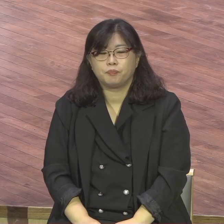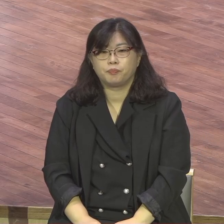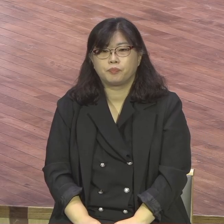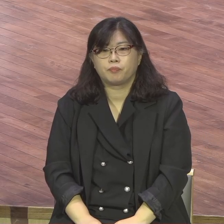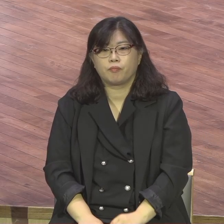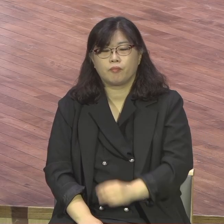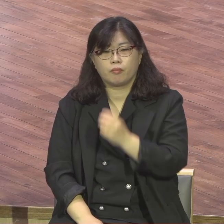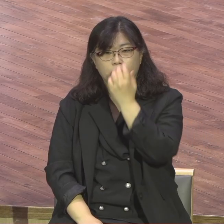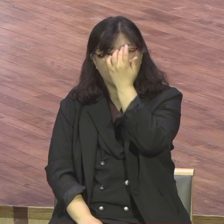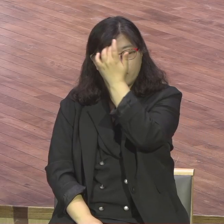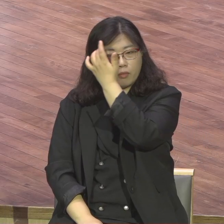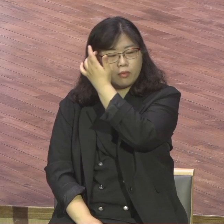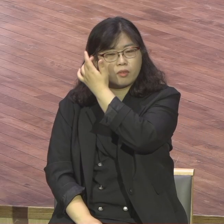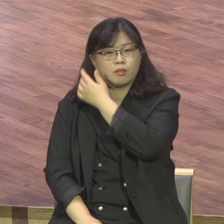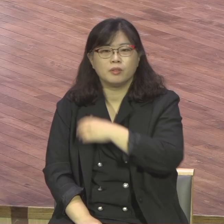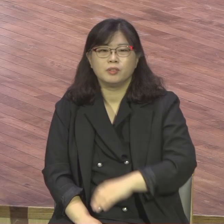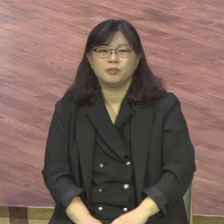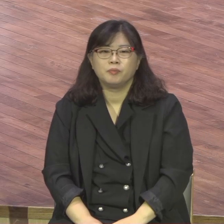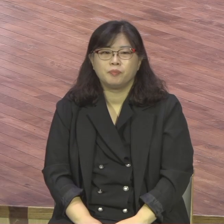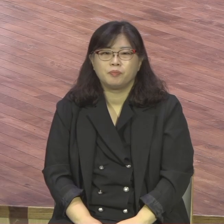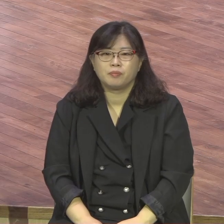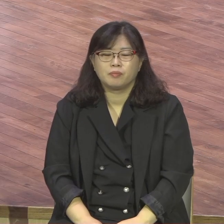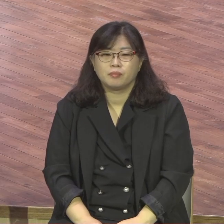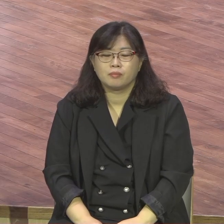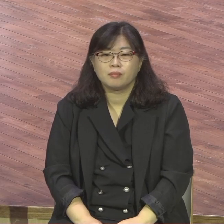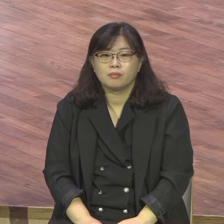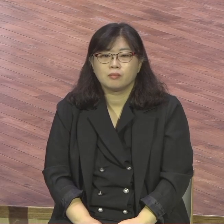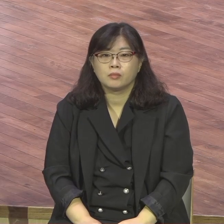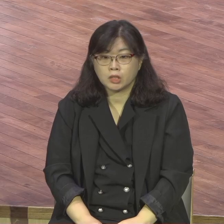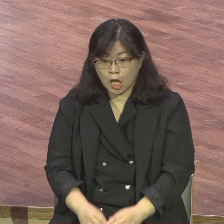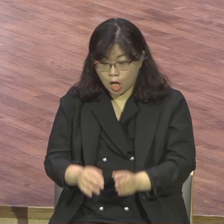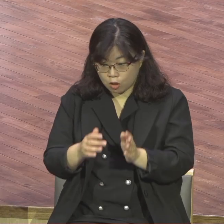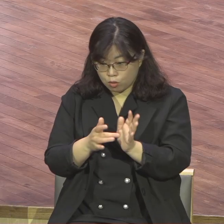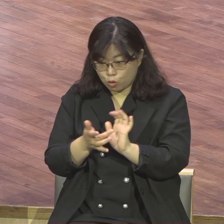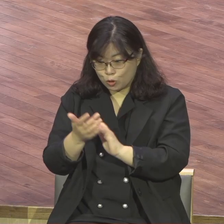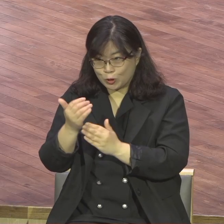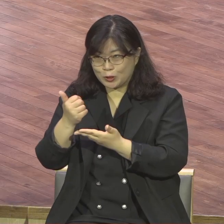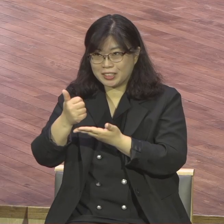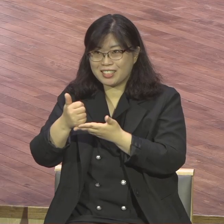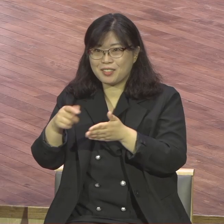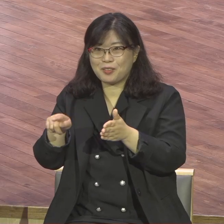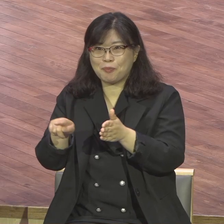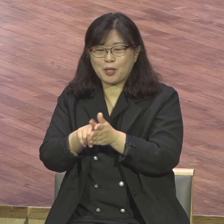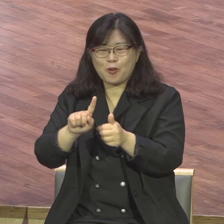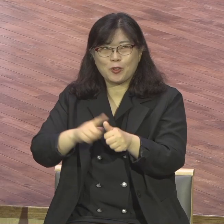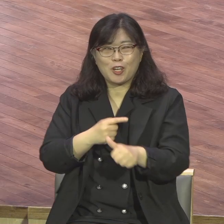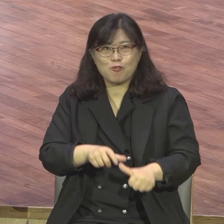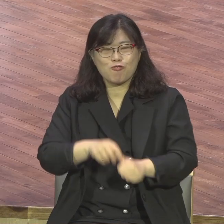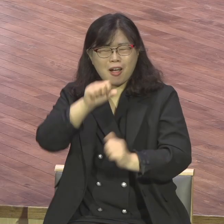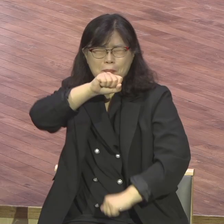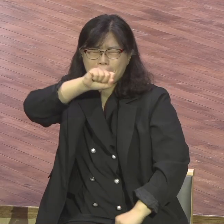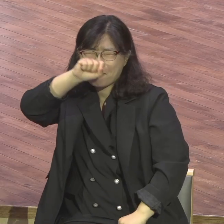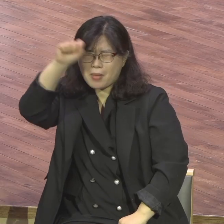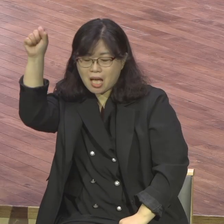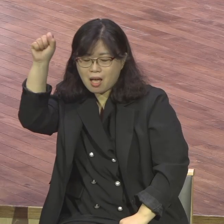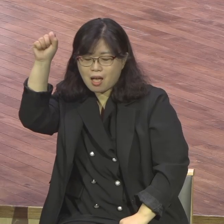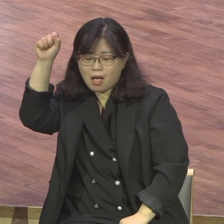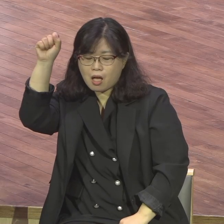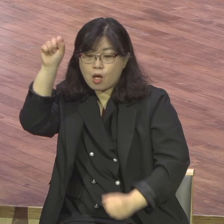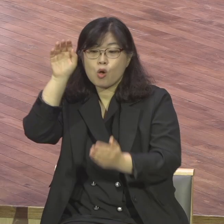우리가 예수 그리스도를 믿고 난 후에 제일 먼저 일어나는 놀라운 변화는 우리 몸이